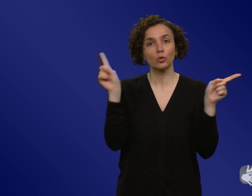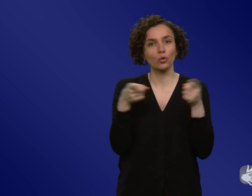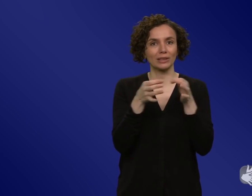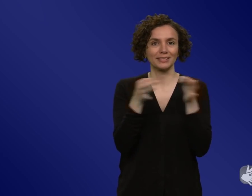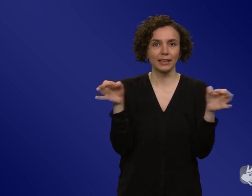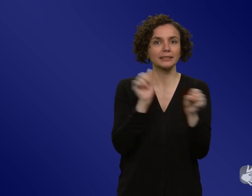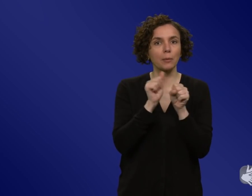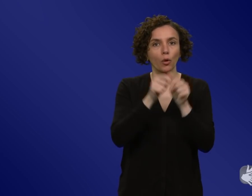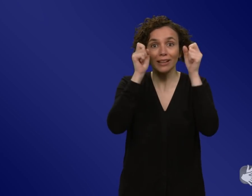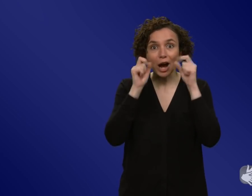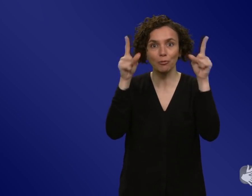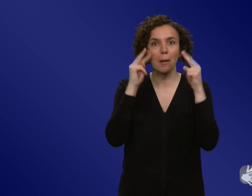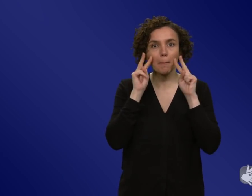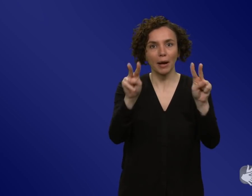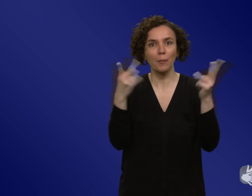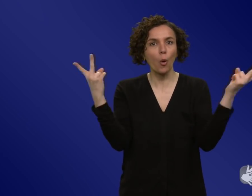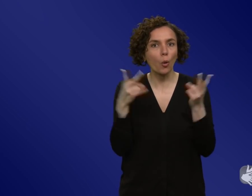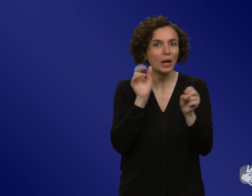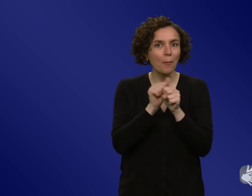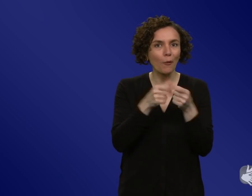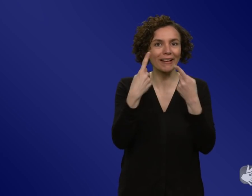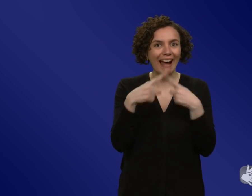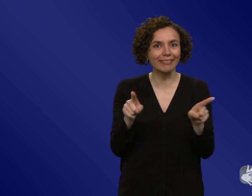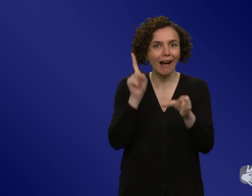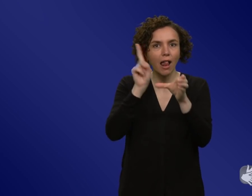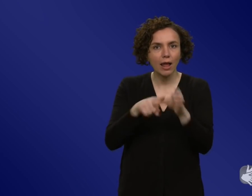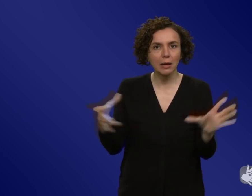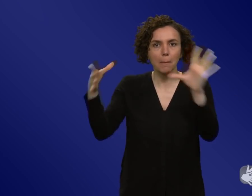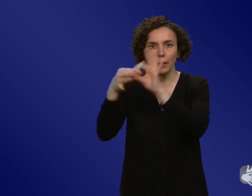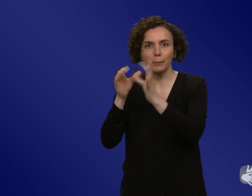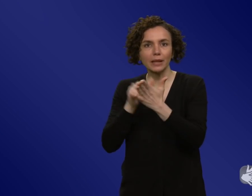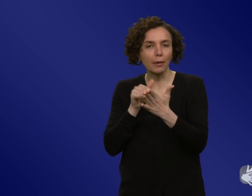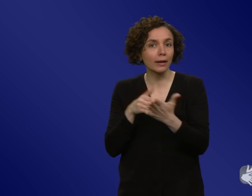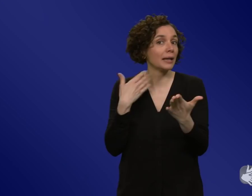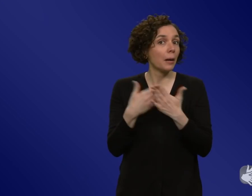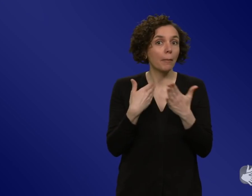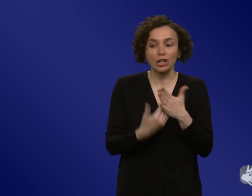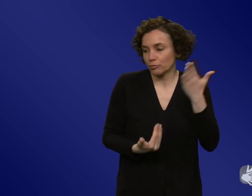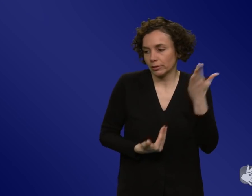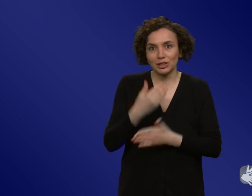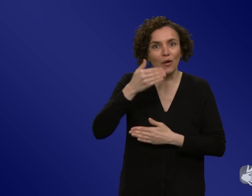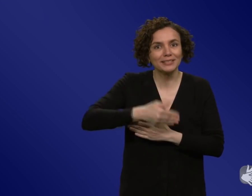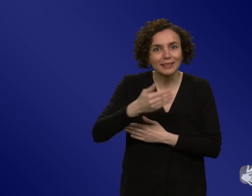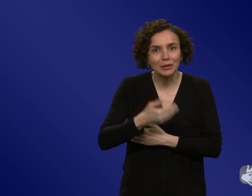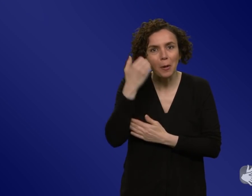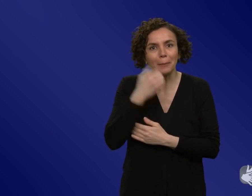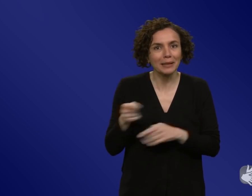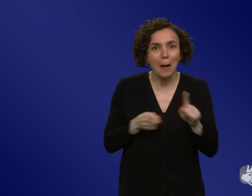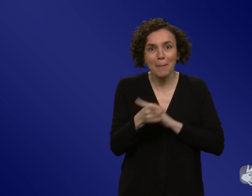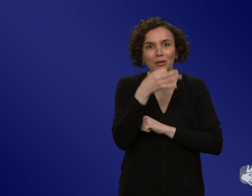Seite führt. Wenn man jetzt sagt, wir haben jetzt die neue Frag doch mal die Maus oder wie auch immer Webseite rund ums Impfen, dann kann man die